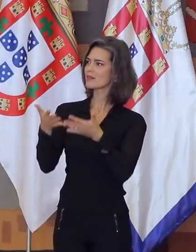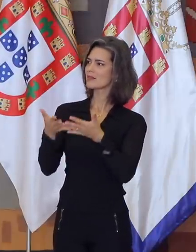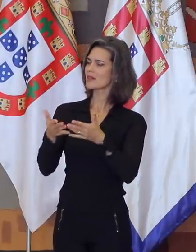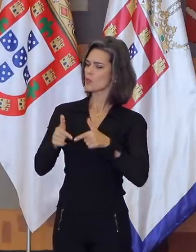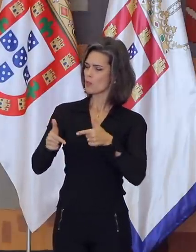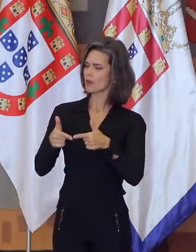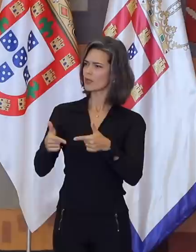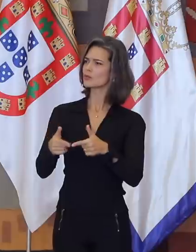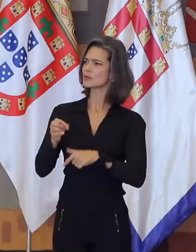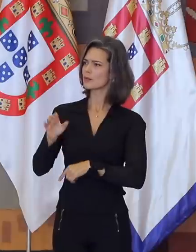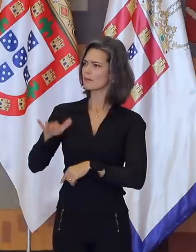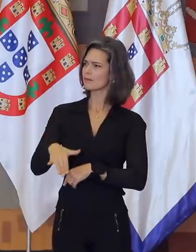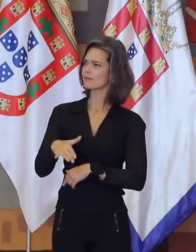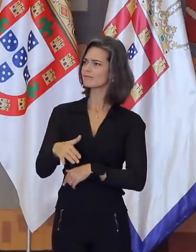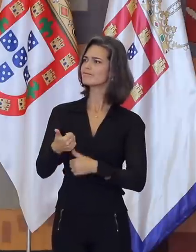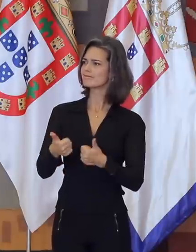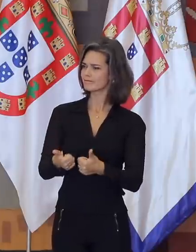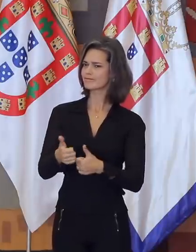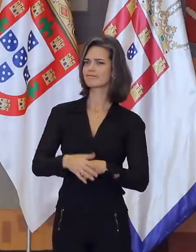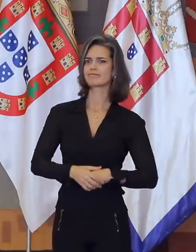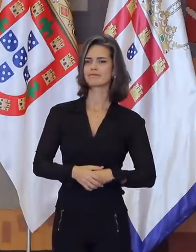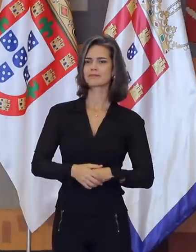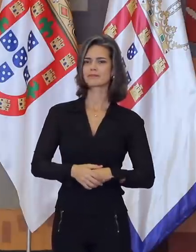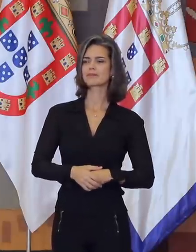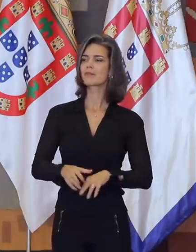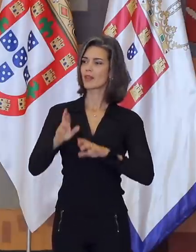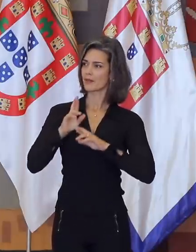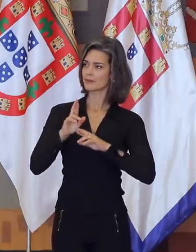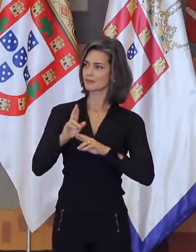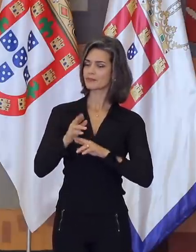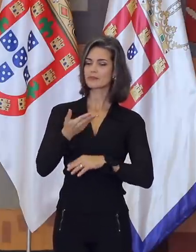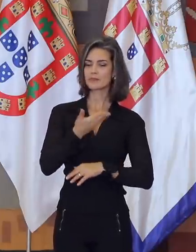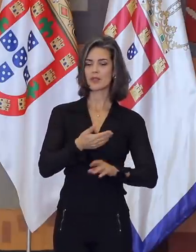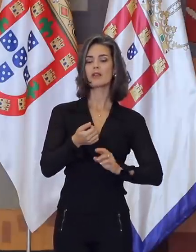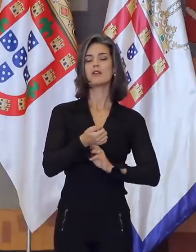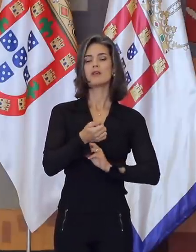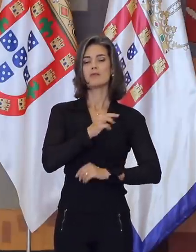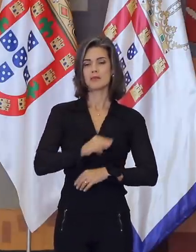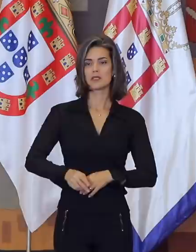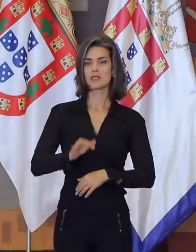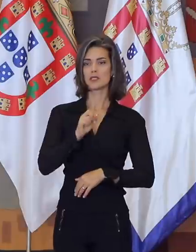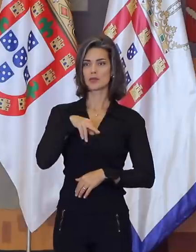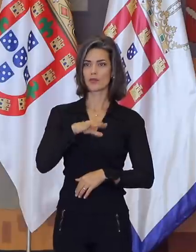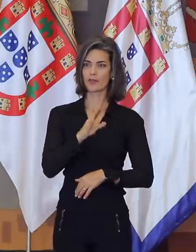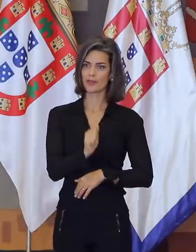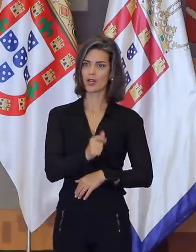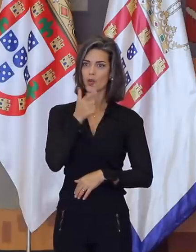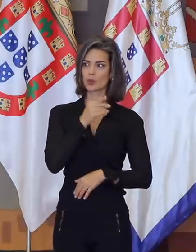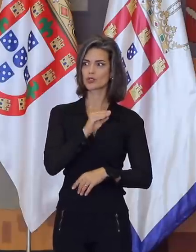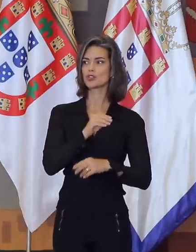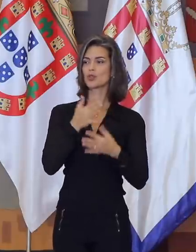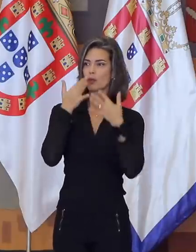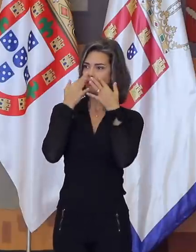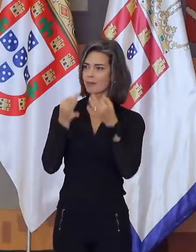boa luta vale a pena. A minha valeu muito. Espero que o ministro França continue com o mesmo olhar cuidadoso e atento